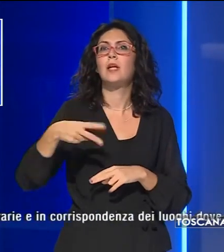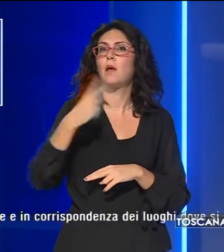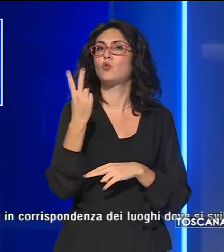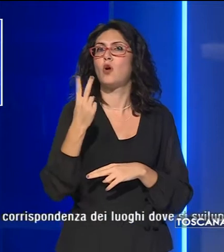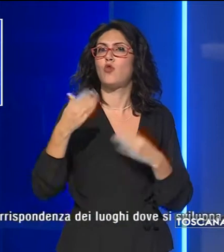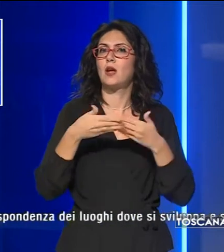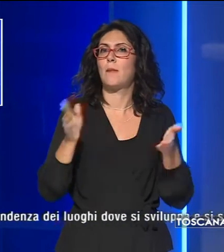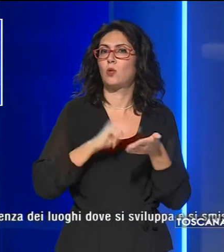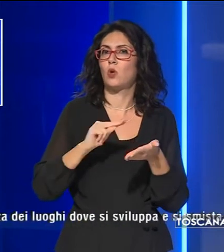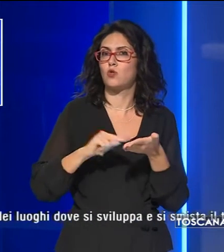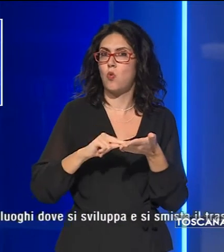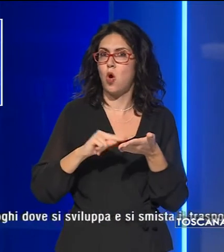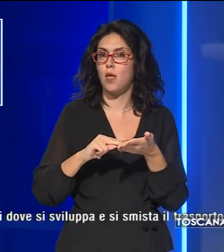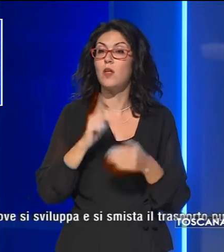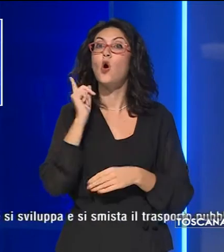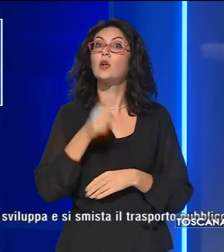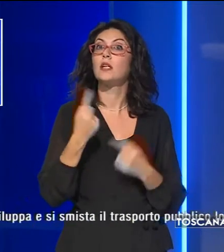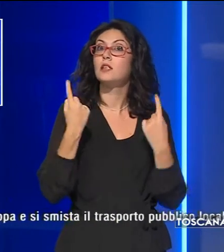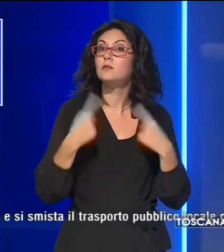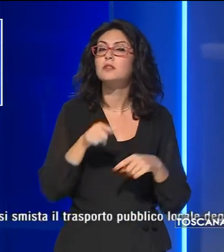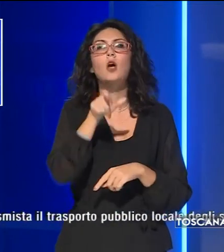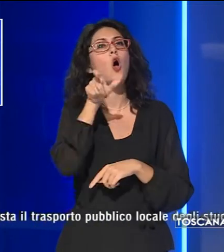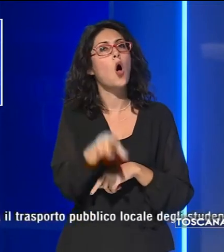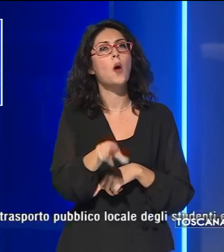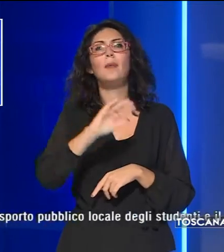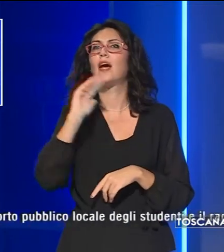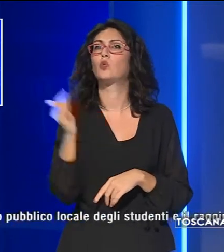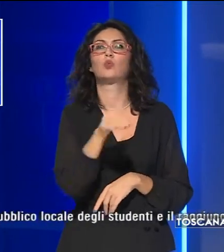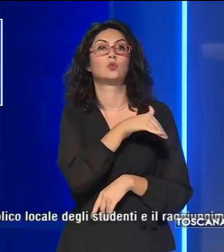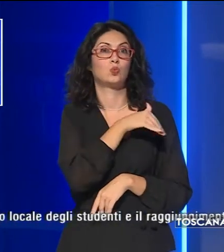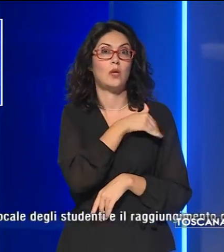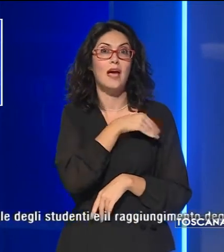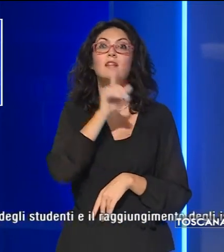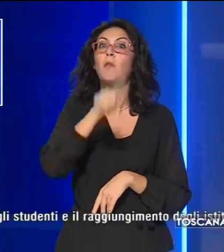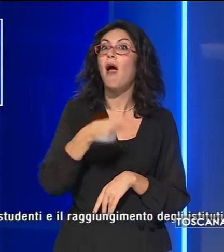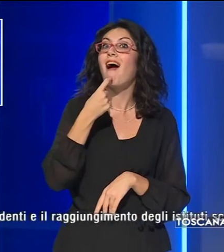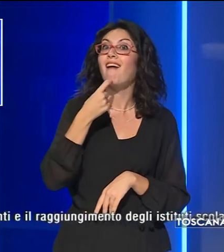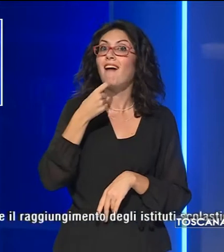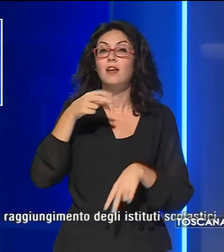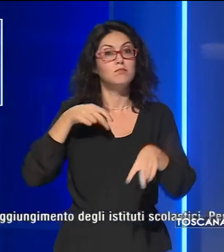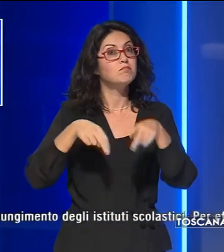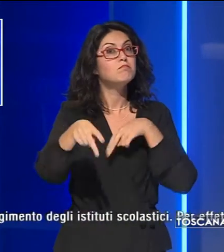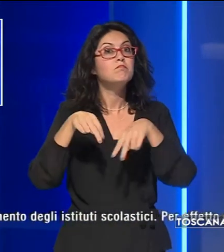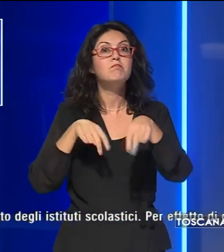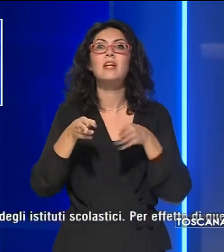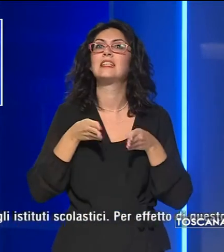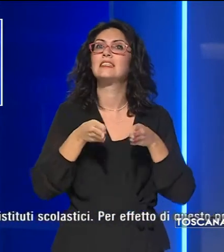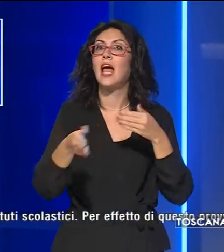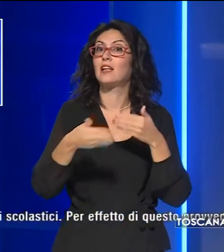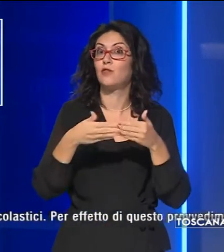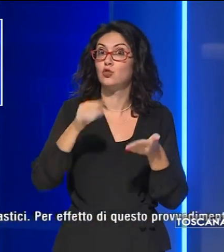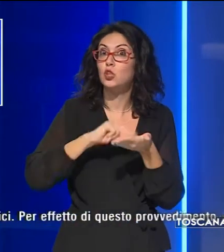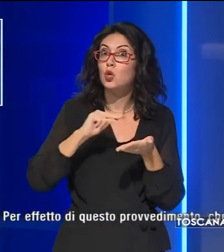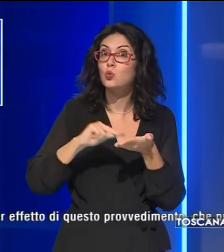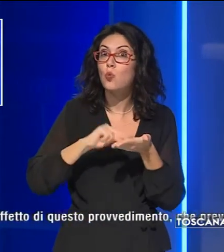scuole. Questa ordinanza in pratica obbliga tutti gli studenti, ma anche chi dovesse transitare in quelle strade vicine alle